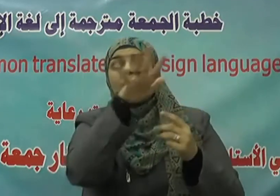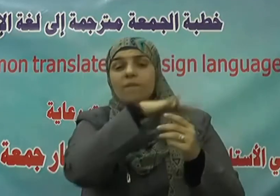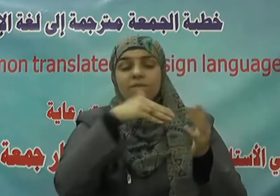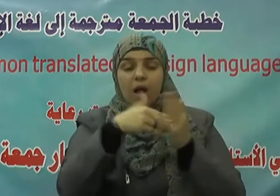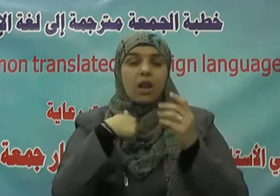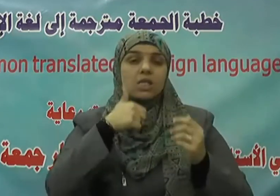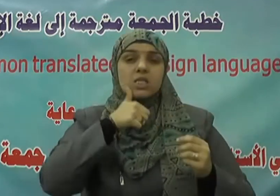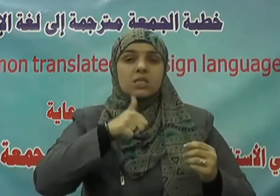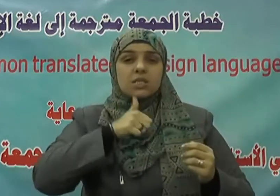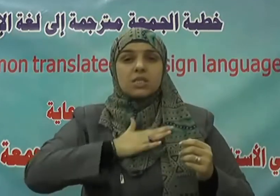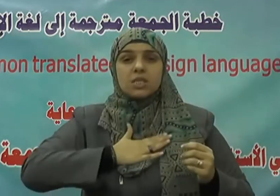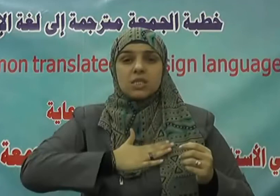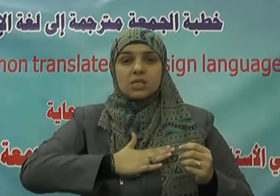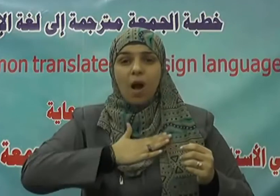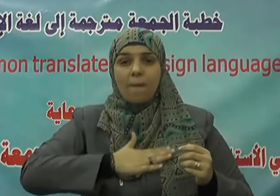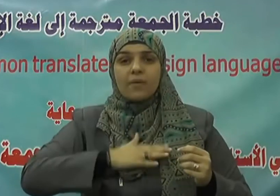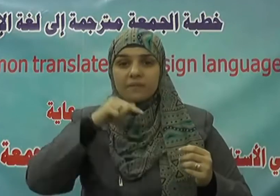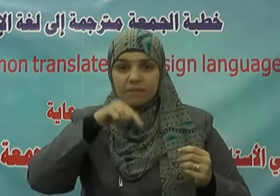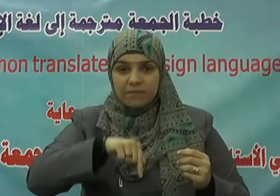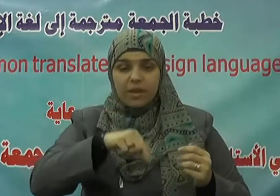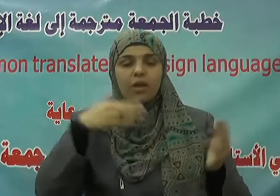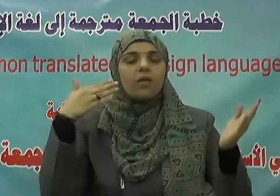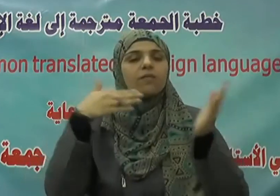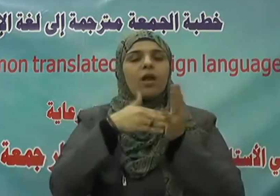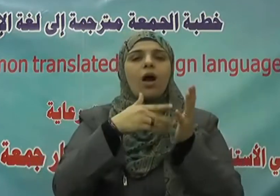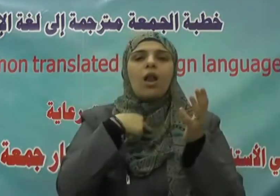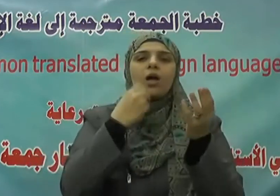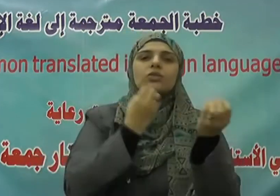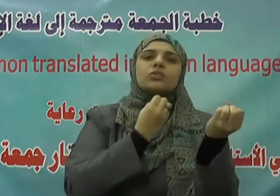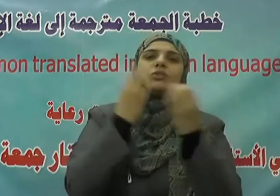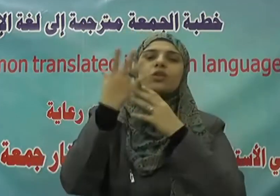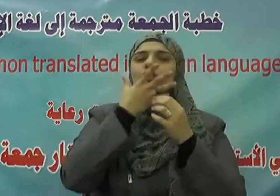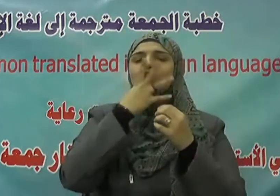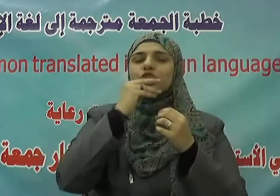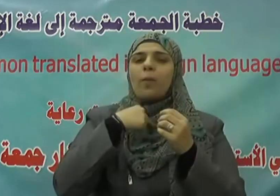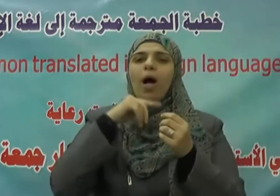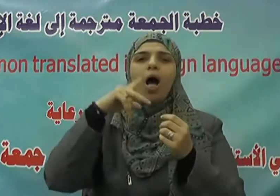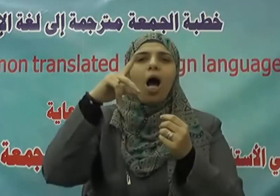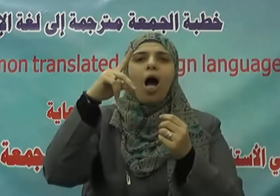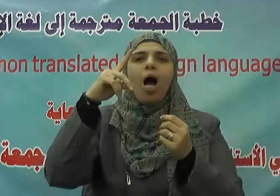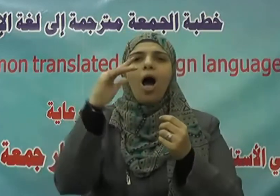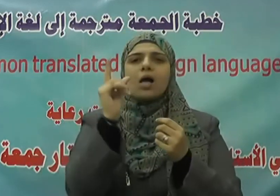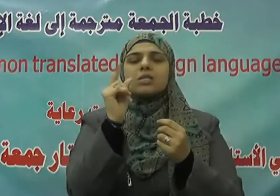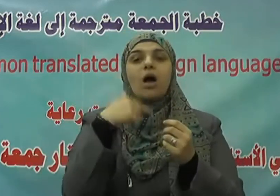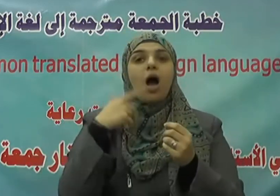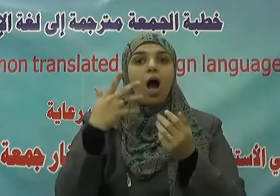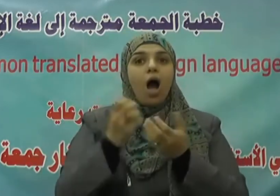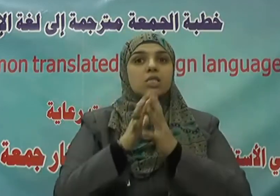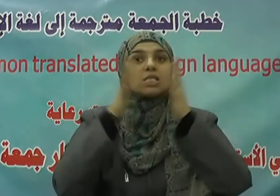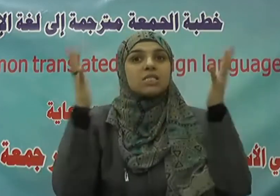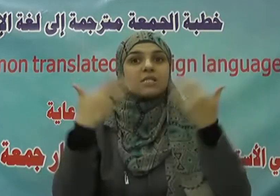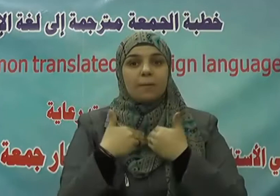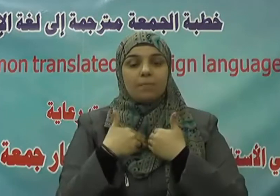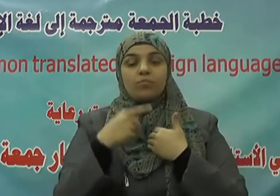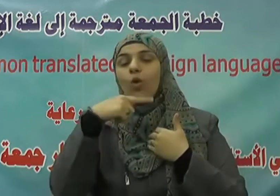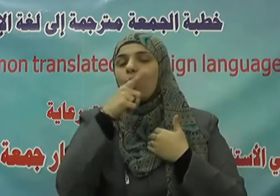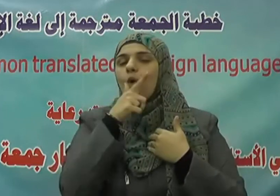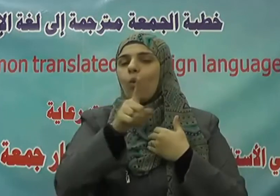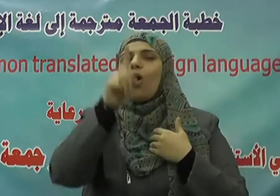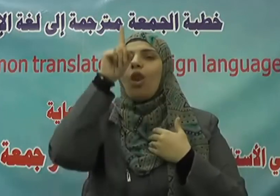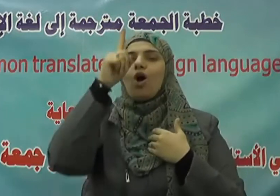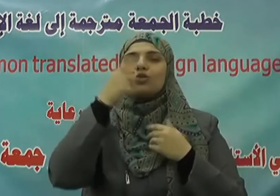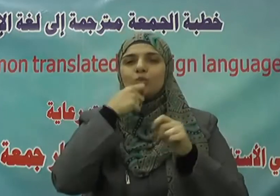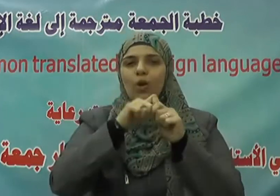وما يلقاها إلا ذو حظ عظيم ويقول سبحانه فمن